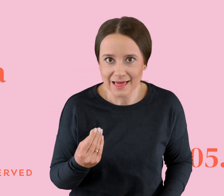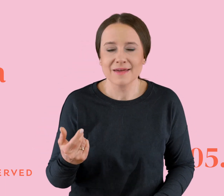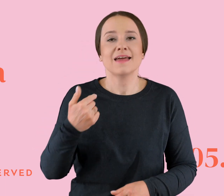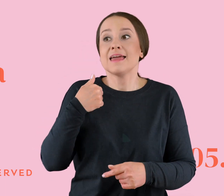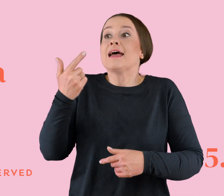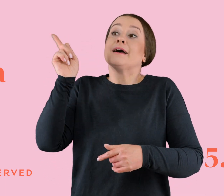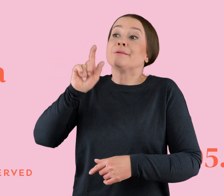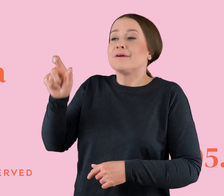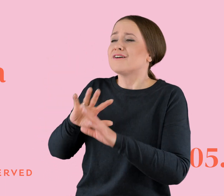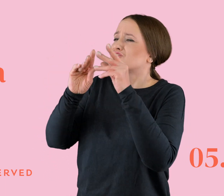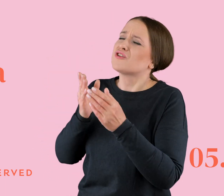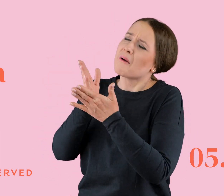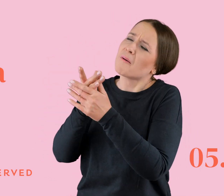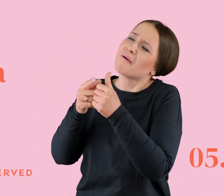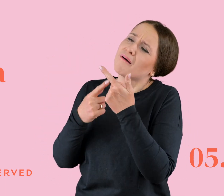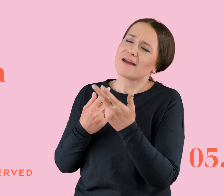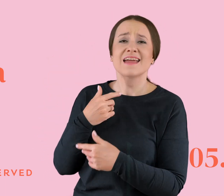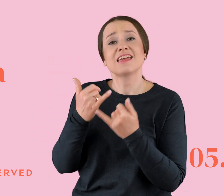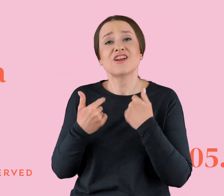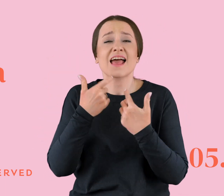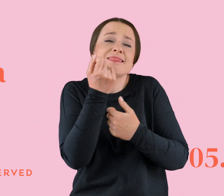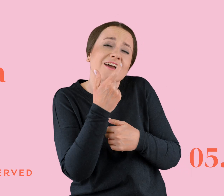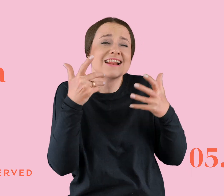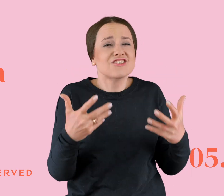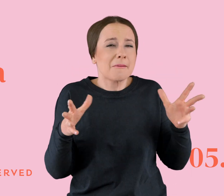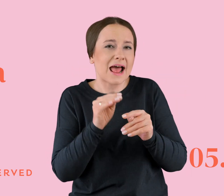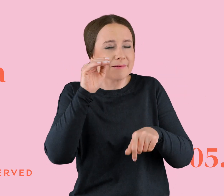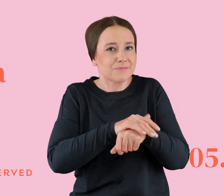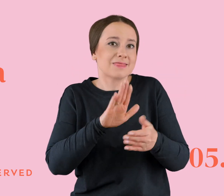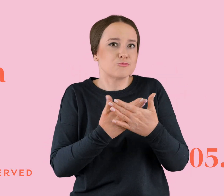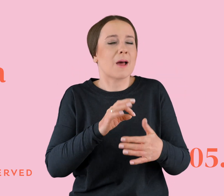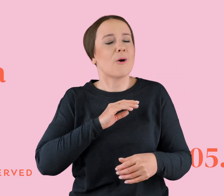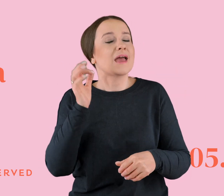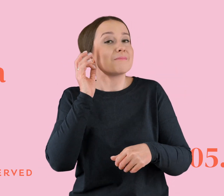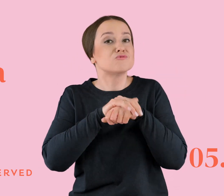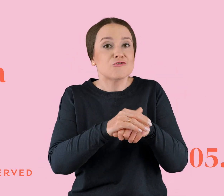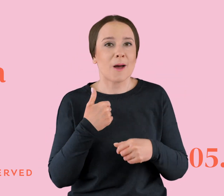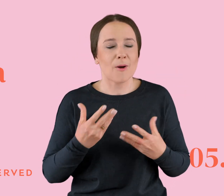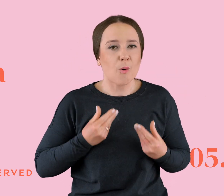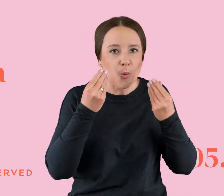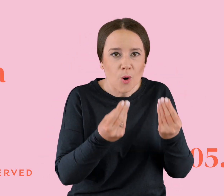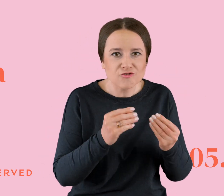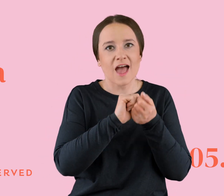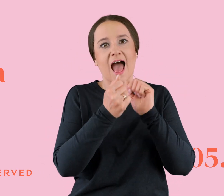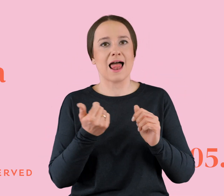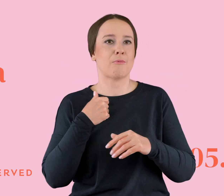wszystkim. No a jak chciałam spędzić na przykład chwilę tylko ze znajomymi, bo na przykład moja przyjaciółka miała urodziny albo jakiś tam, nie wiem, zjazd znajomych,